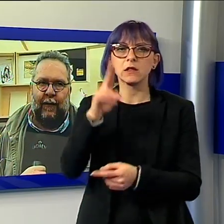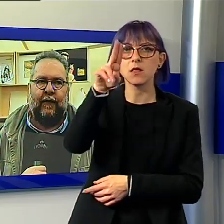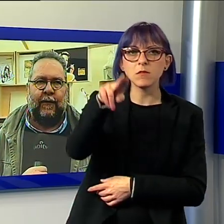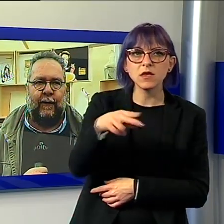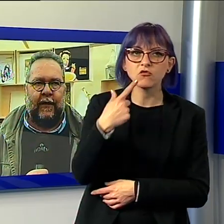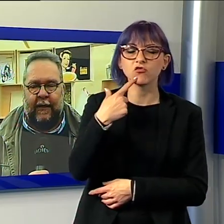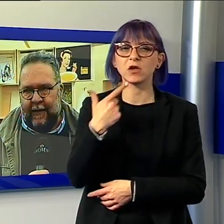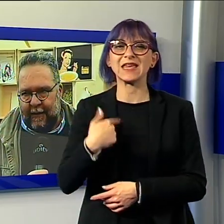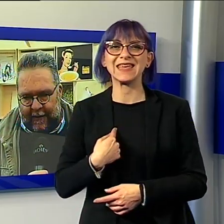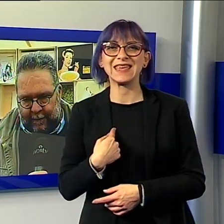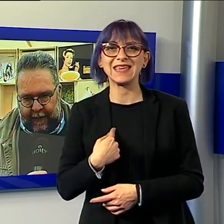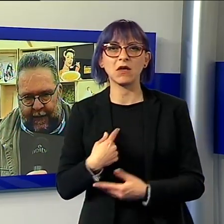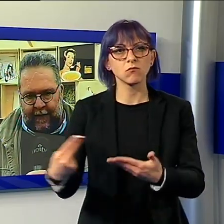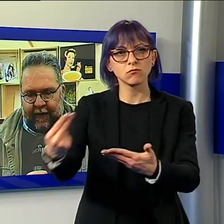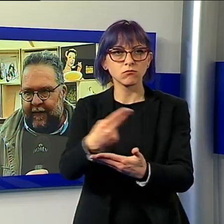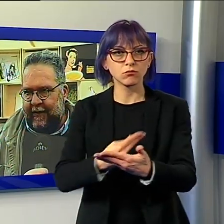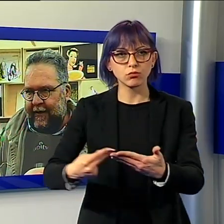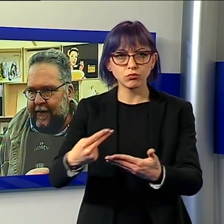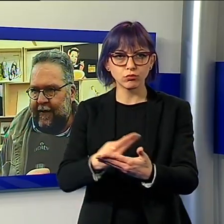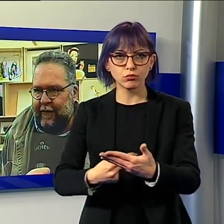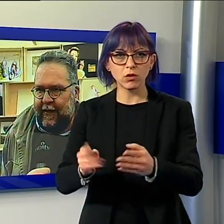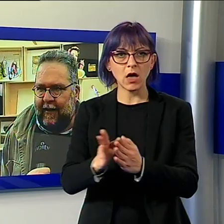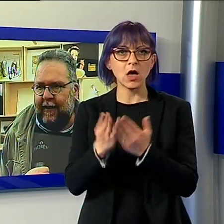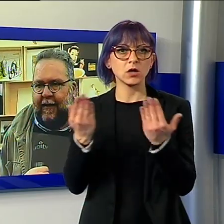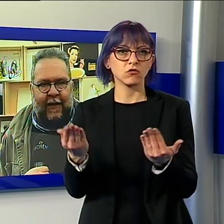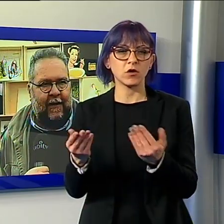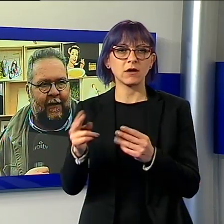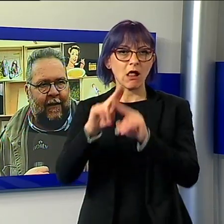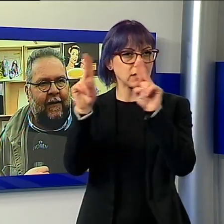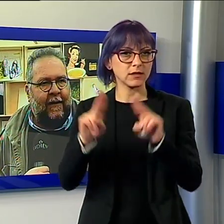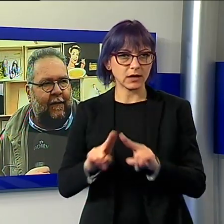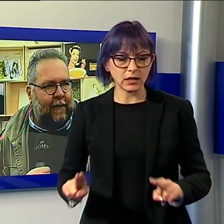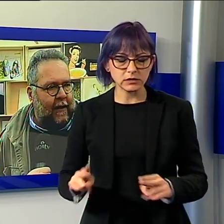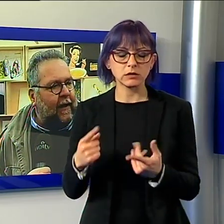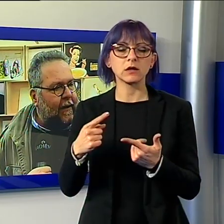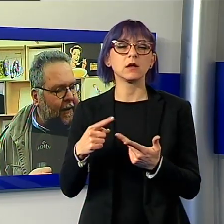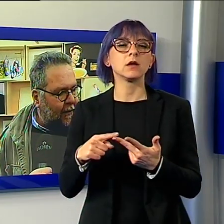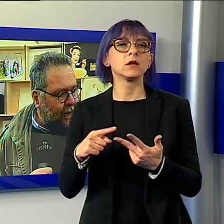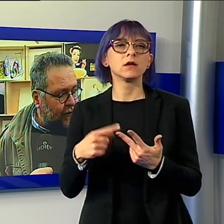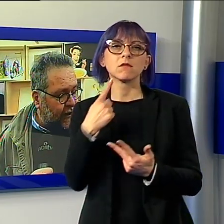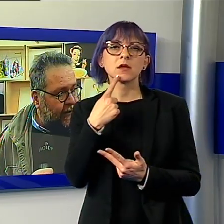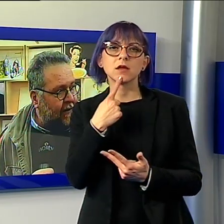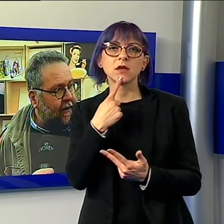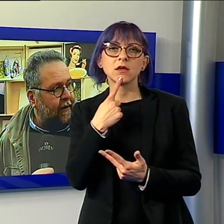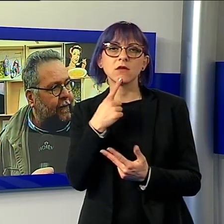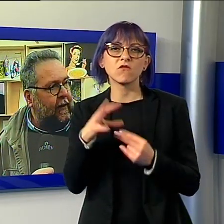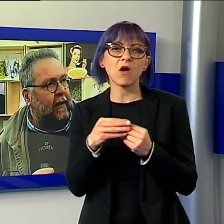'illustratore per riviste internazionali, chi fa oggetti, chi fa